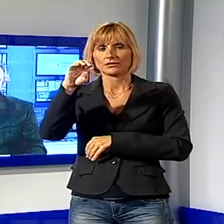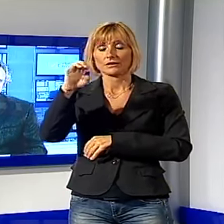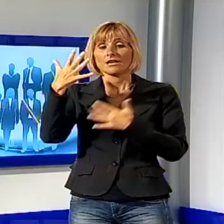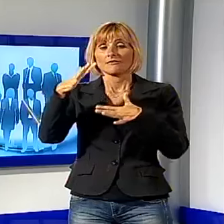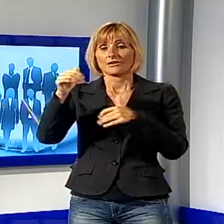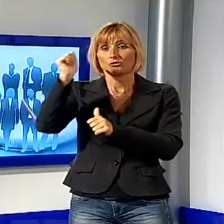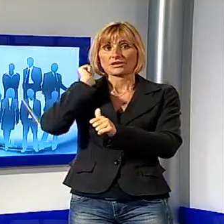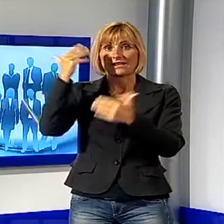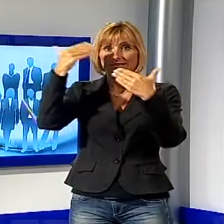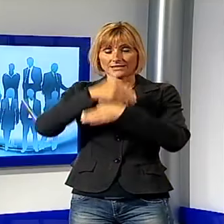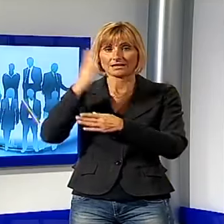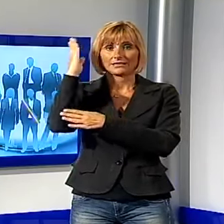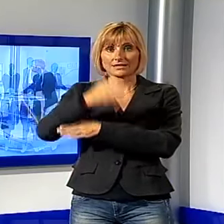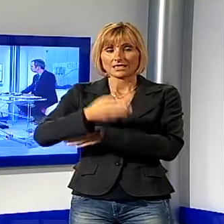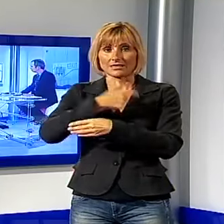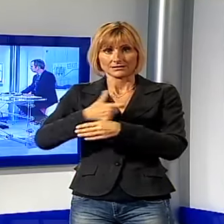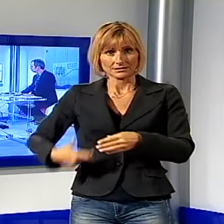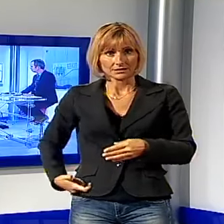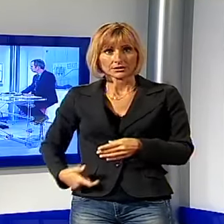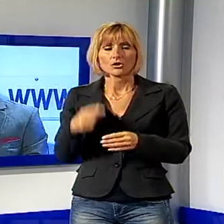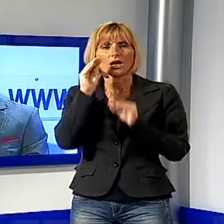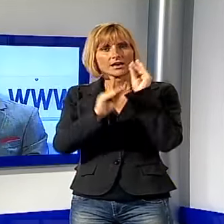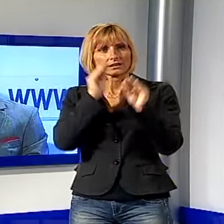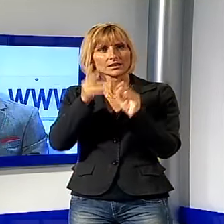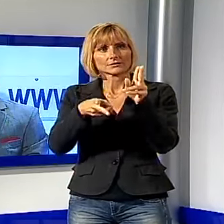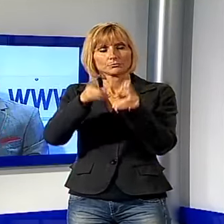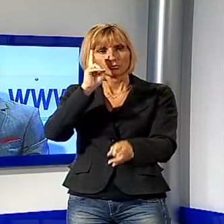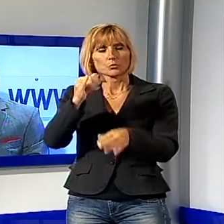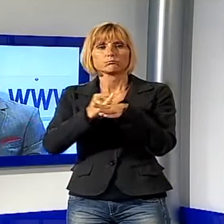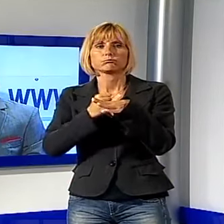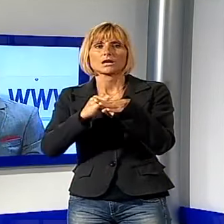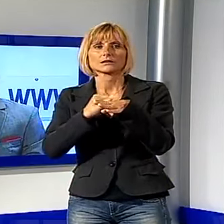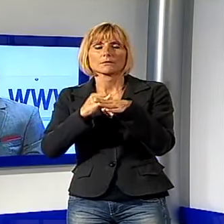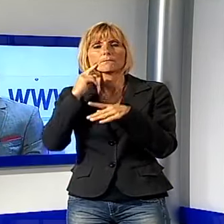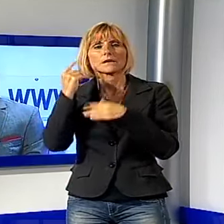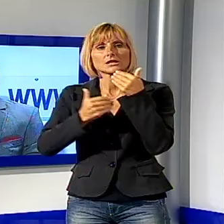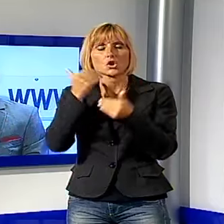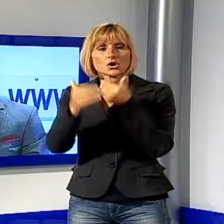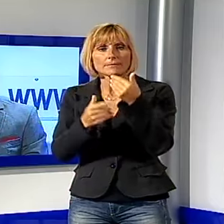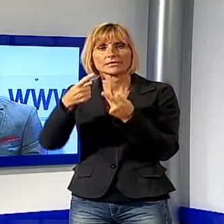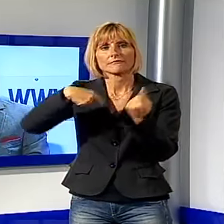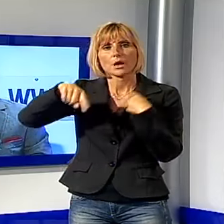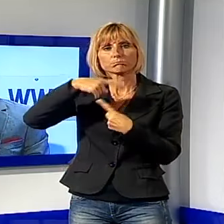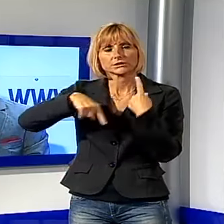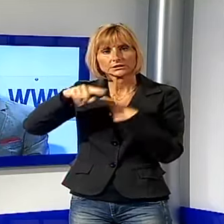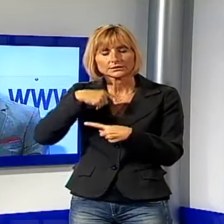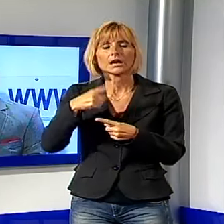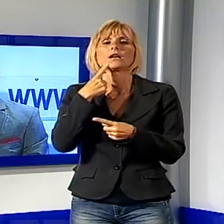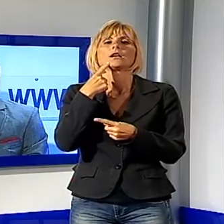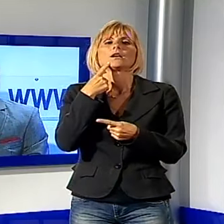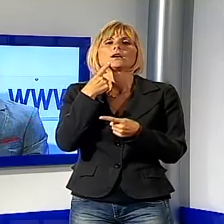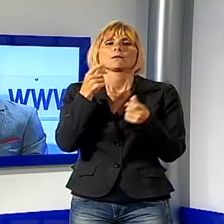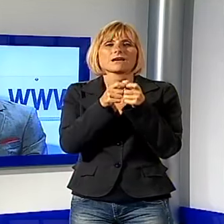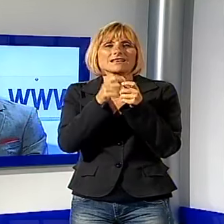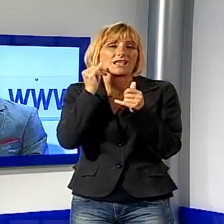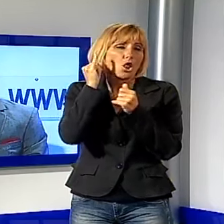sindaco. Le richieste dei telespettatori hanno riguardato in particolare interventi di miglioramento della viabilità, quella delle frazioni